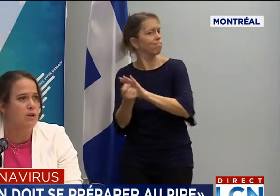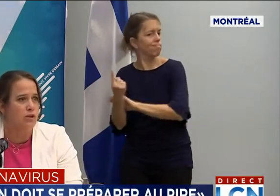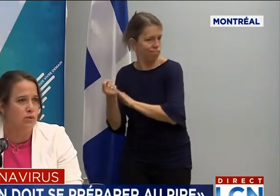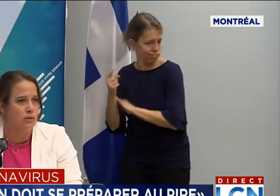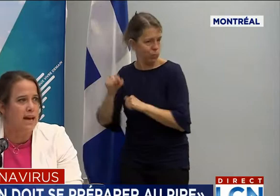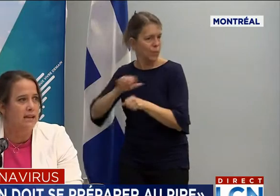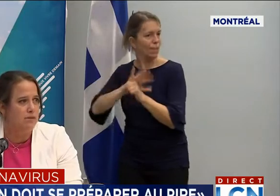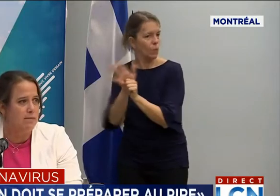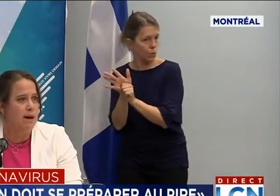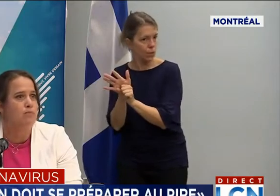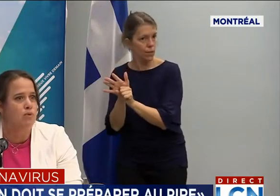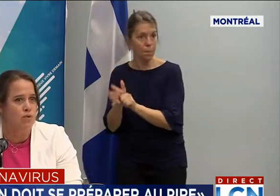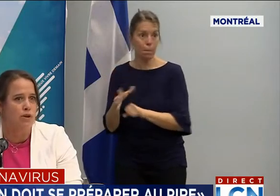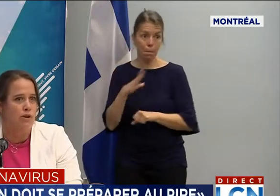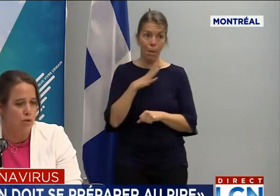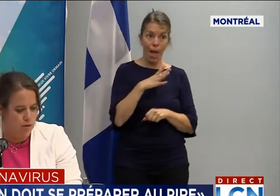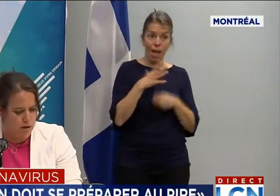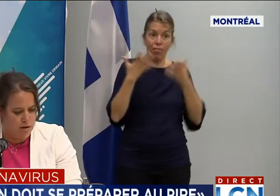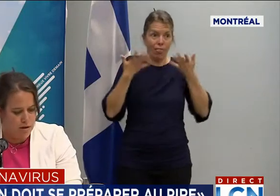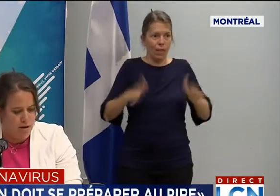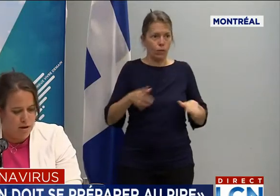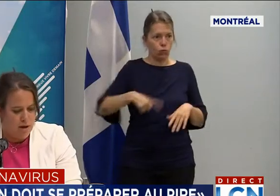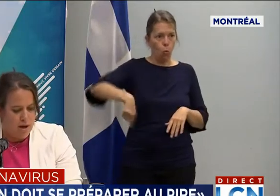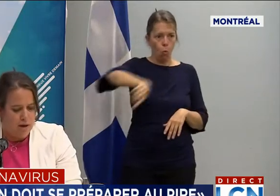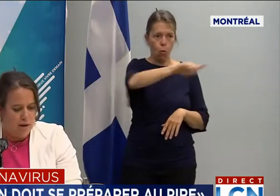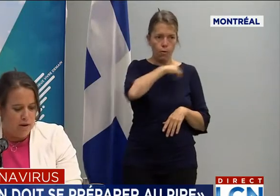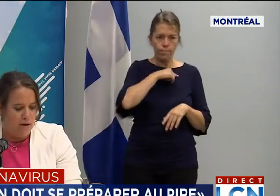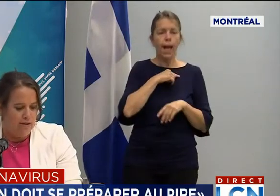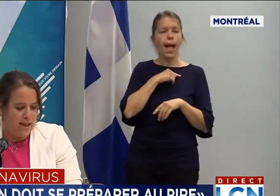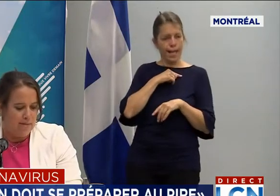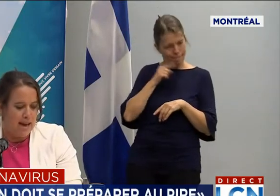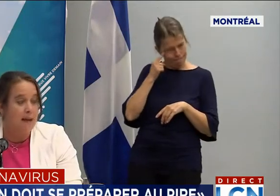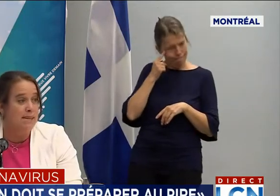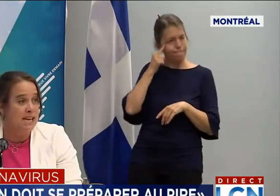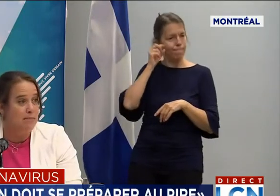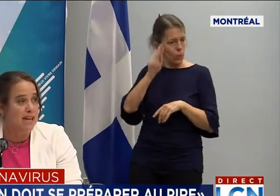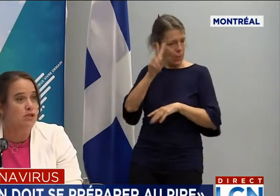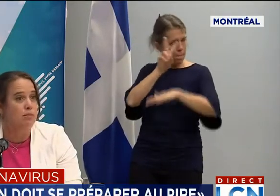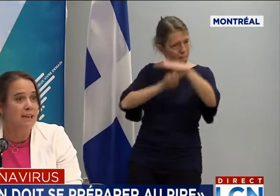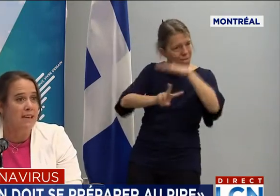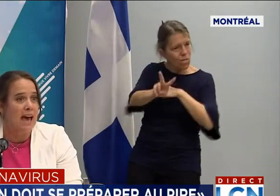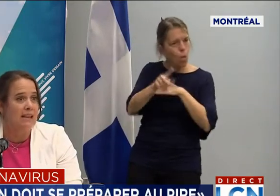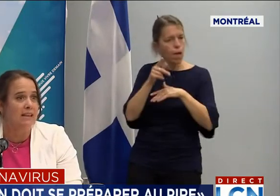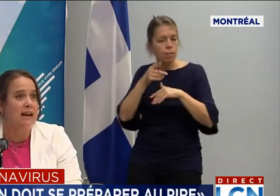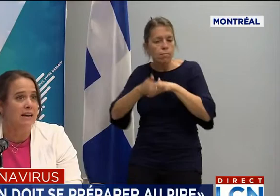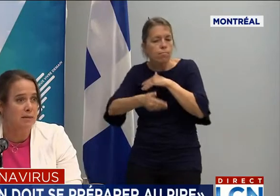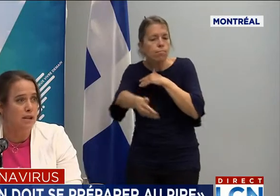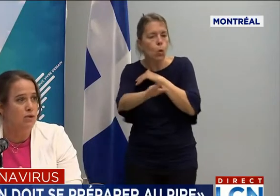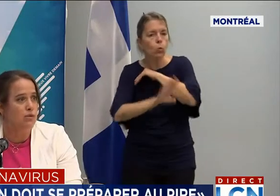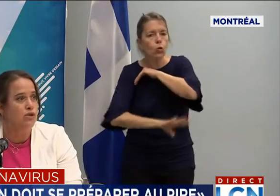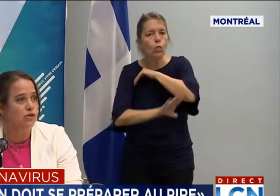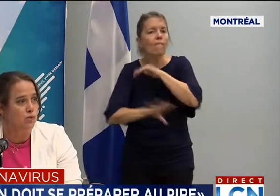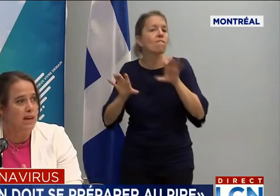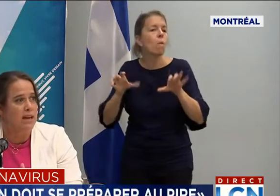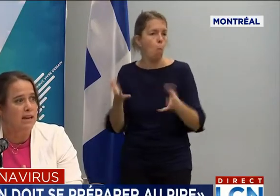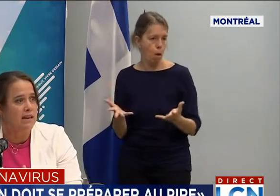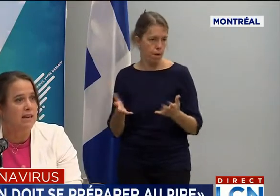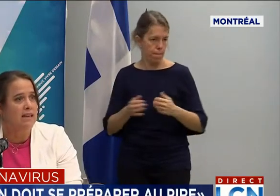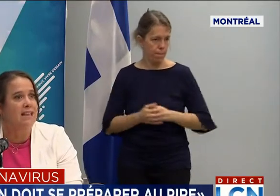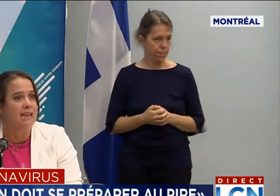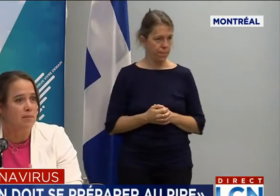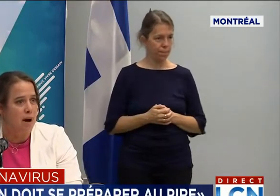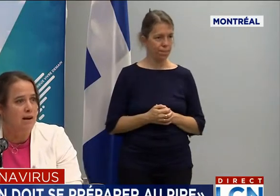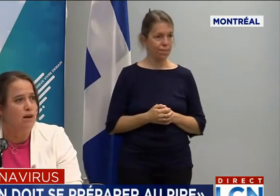avec le milieu communautaire actuellement pour l'automne. Évidemment, la mise en place de brigades dans les milieux de soins